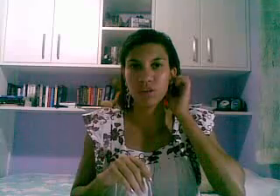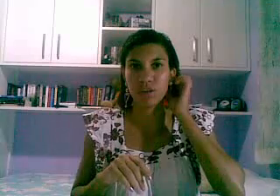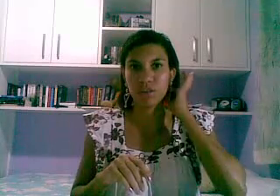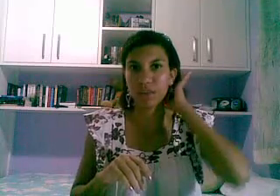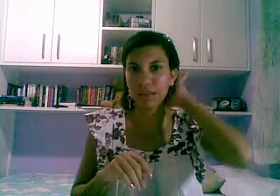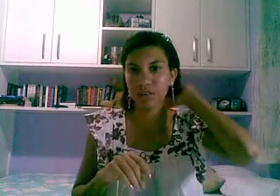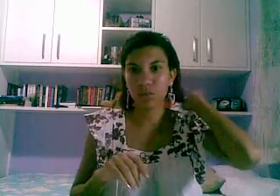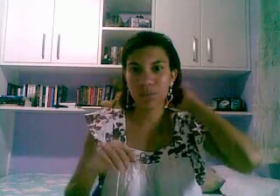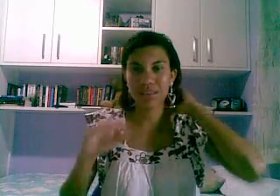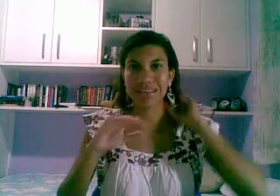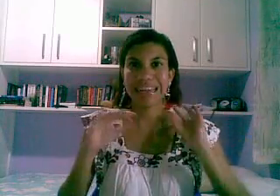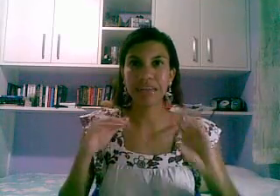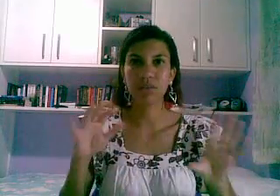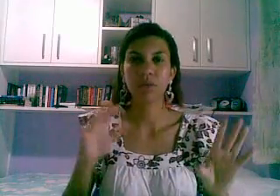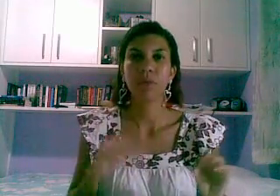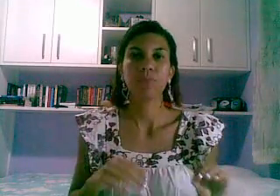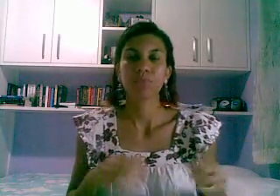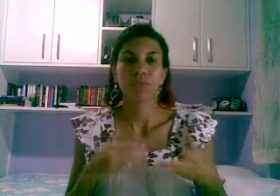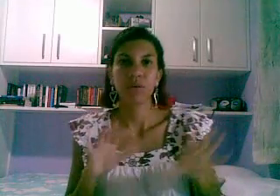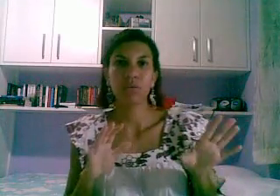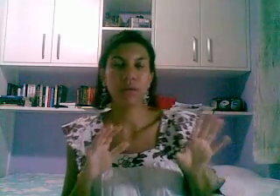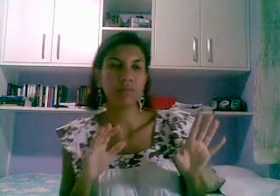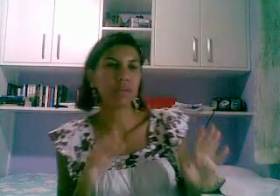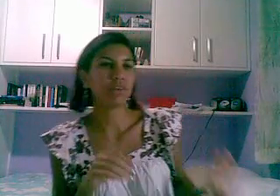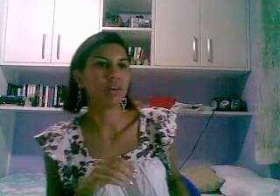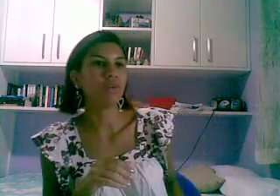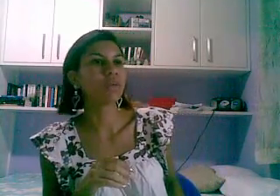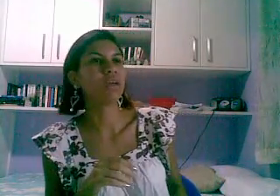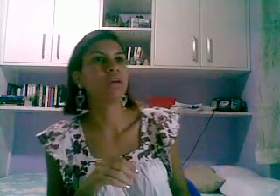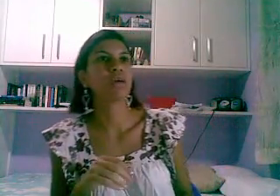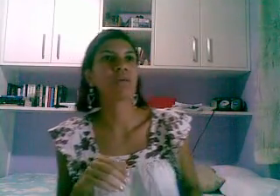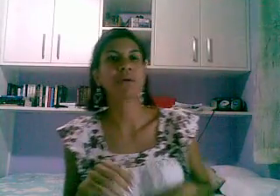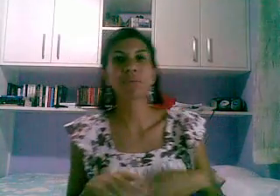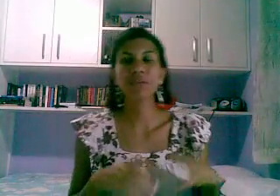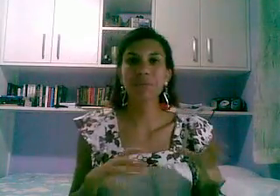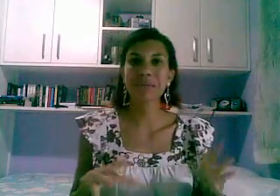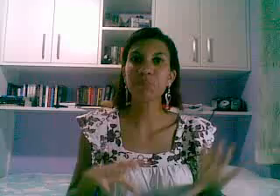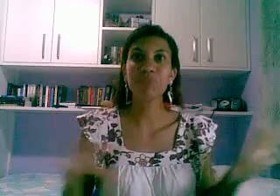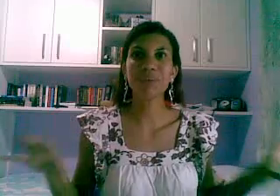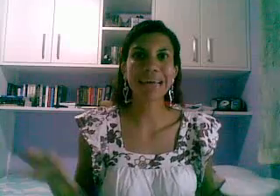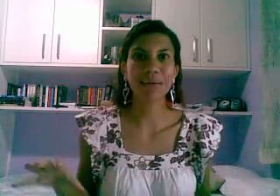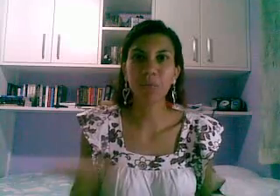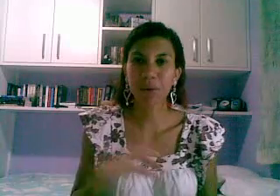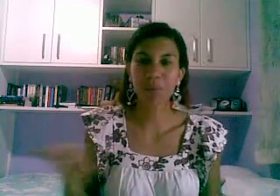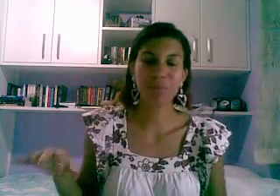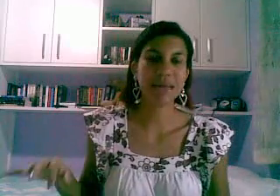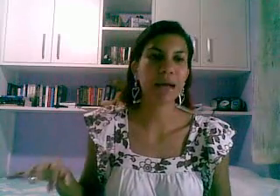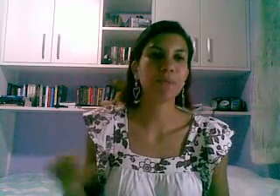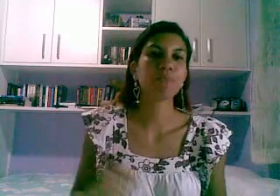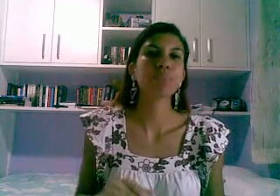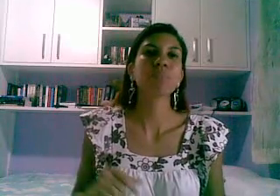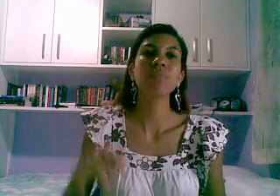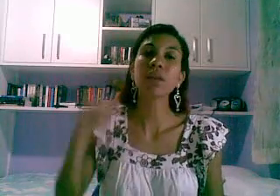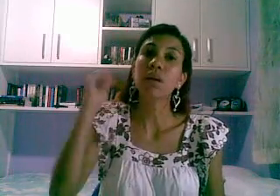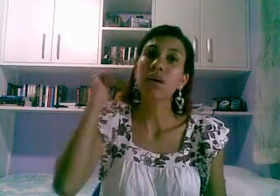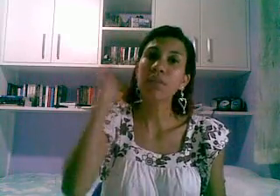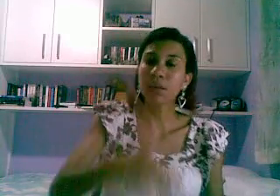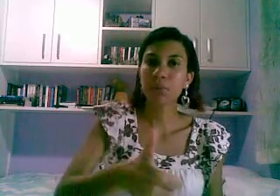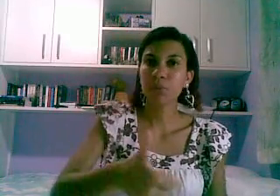não, gente nada de coisas além do limite não que eu quero coisas pra simplificar, não pra complicar vai ter